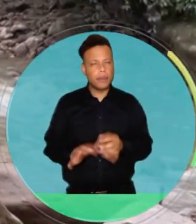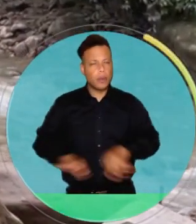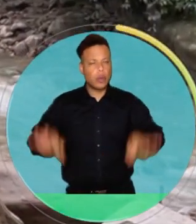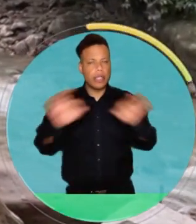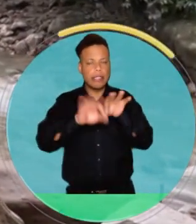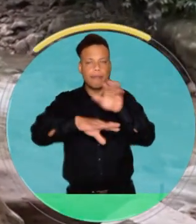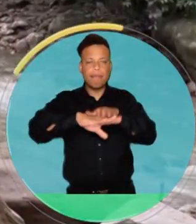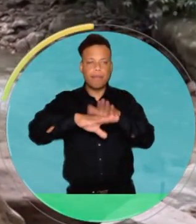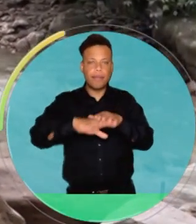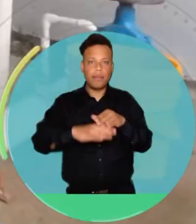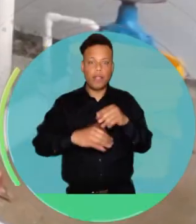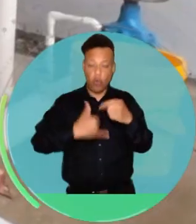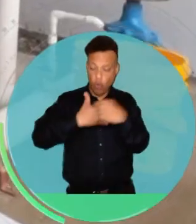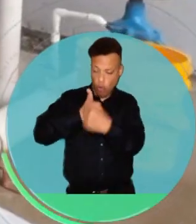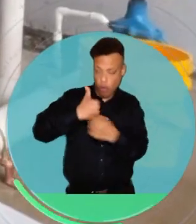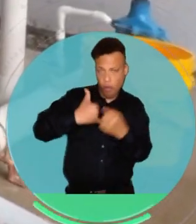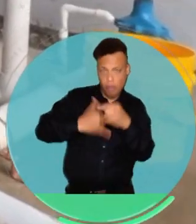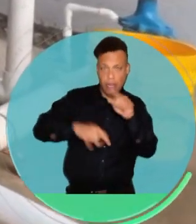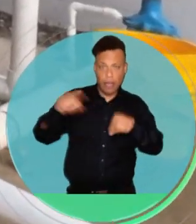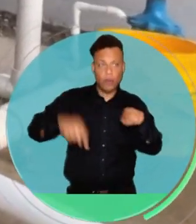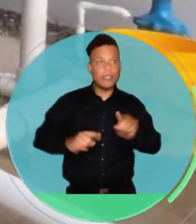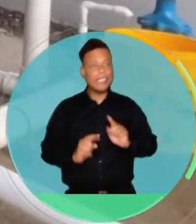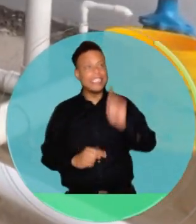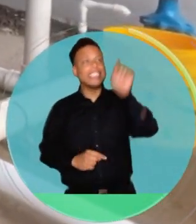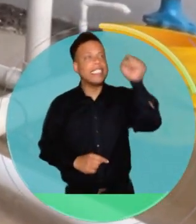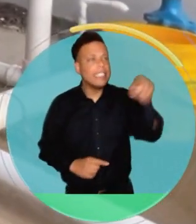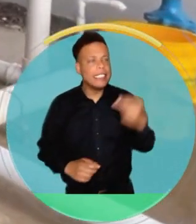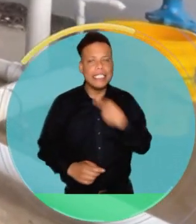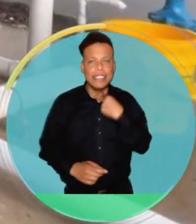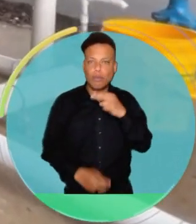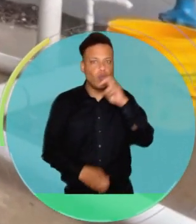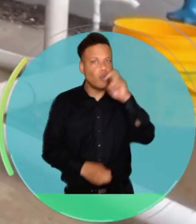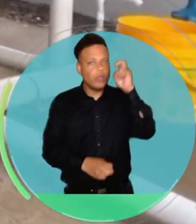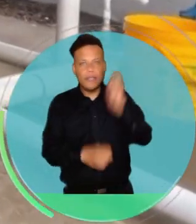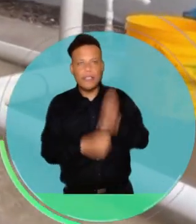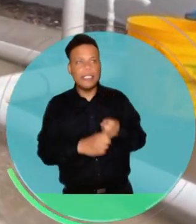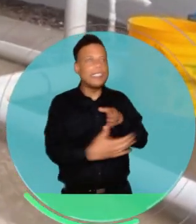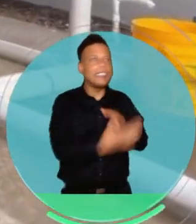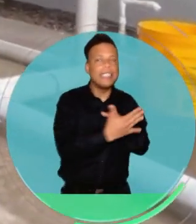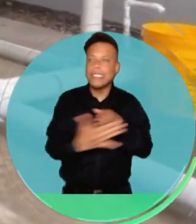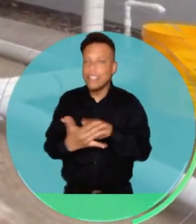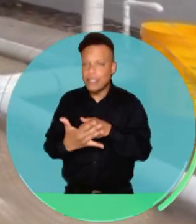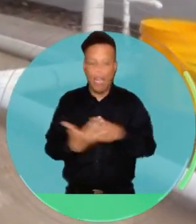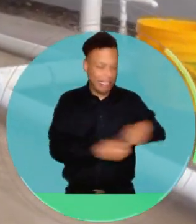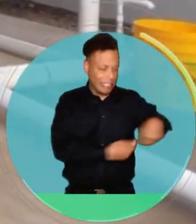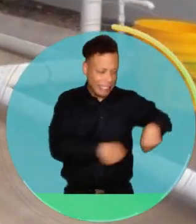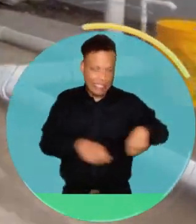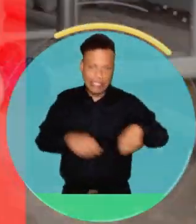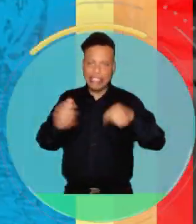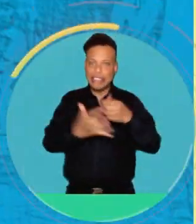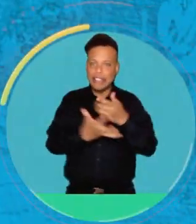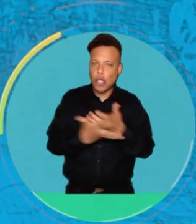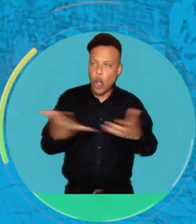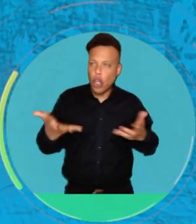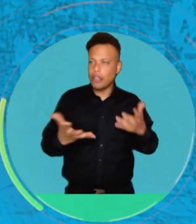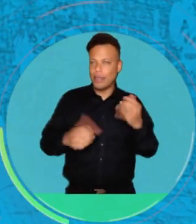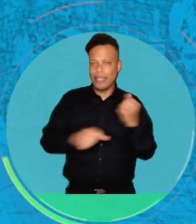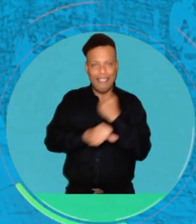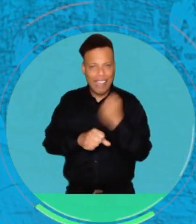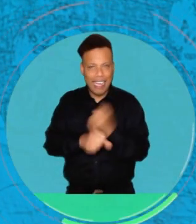También es importante mencionar, pues, que hay muchas zonas en Colombia donde llegar es muy complicado. Entonces, también movilizar equipos,